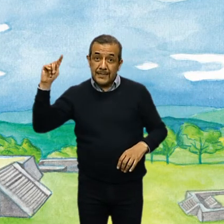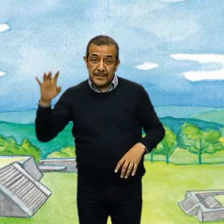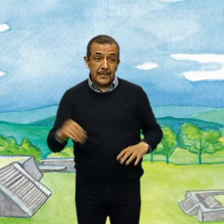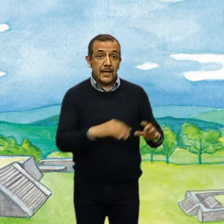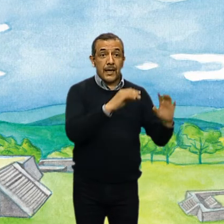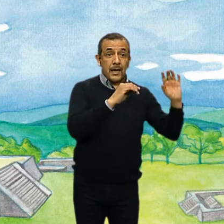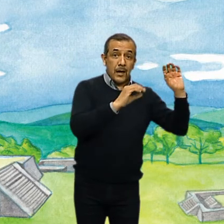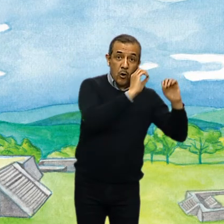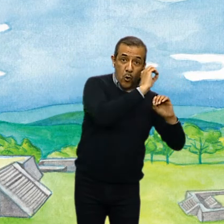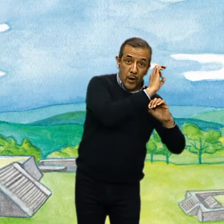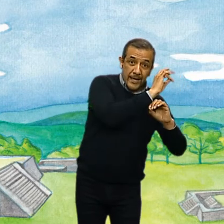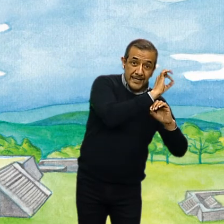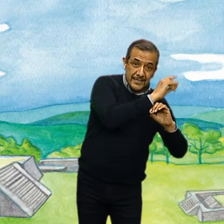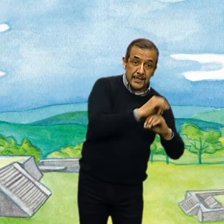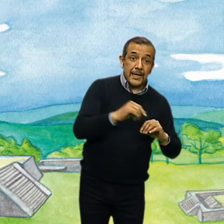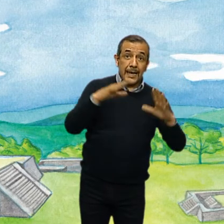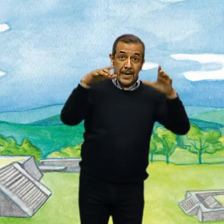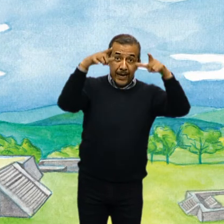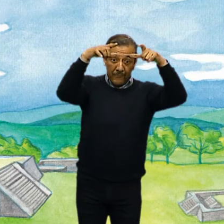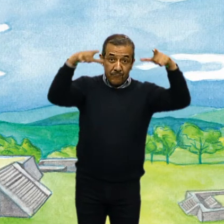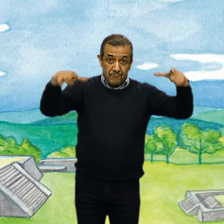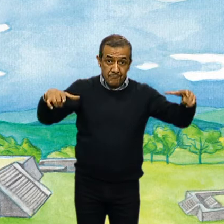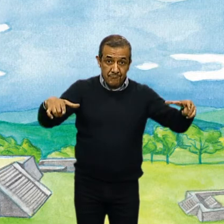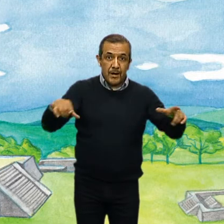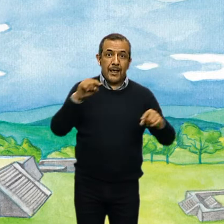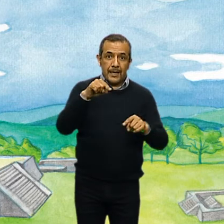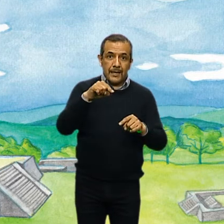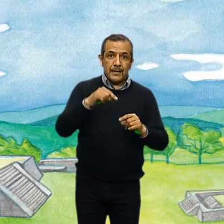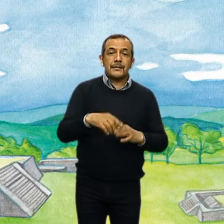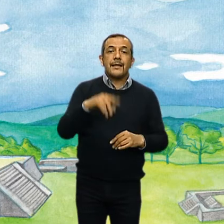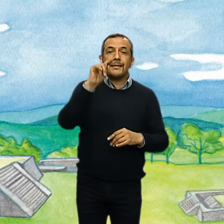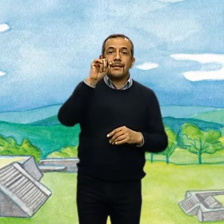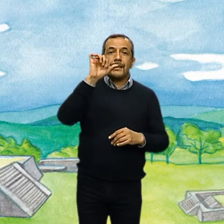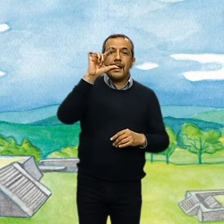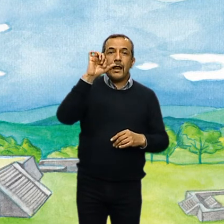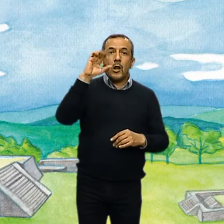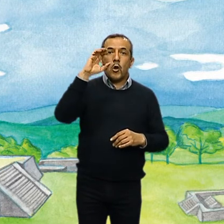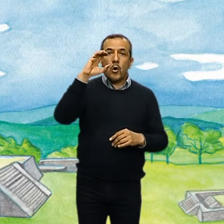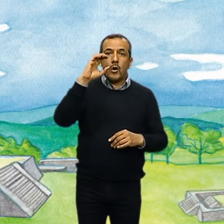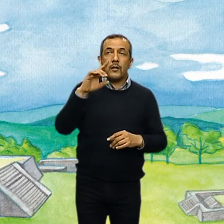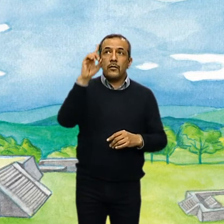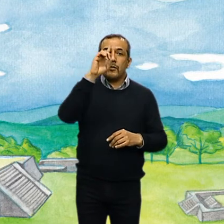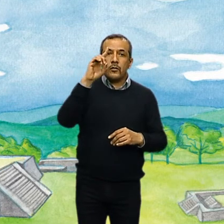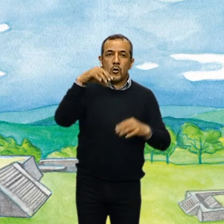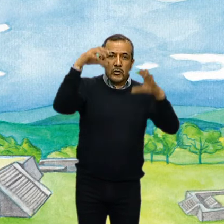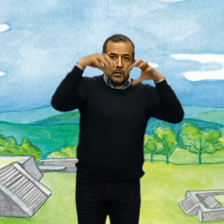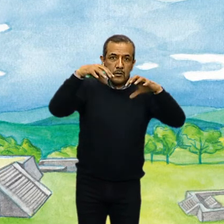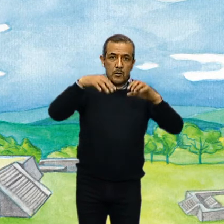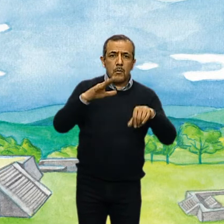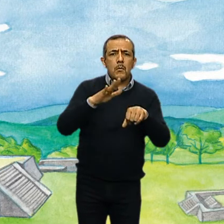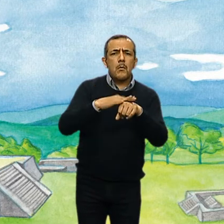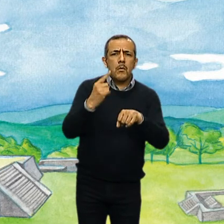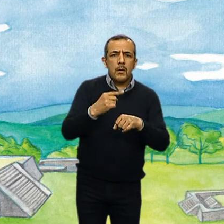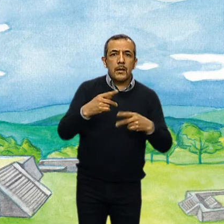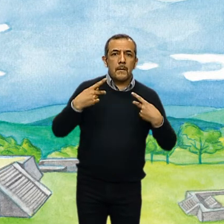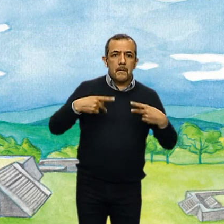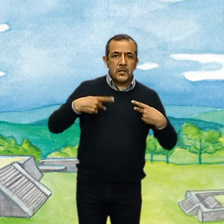gran pirámide fue construida en honor a Tlaluc, el dios azteca de la lluvia, porque los Xichicalcas lo